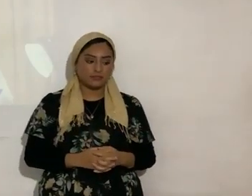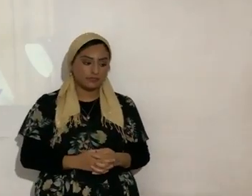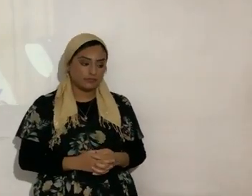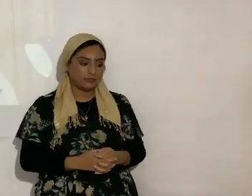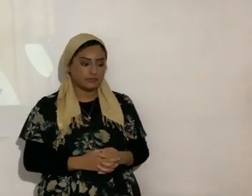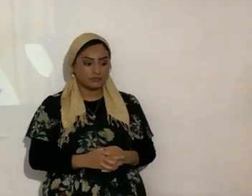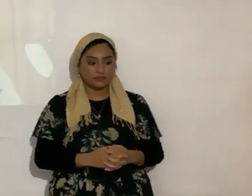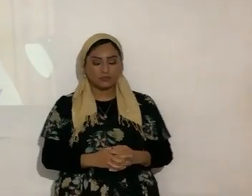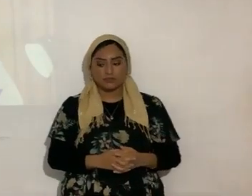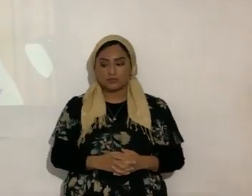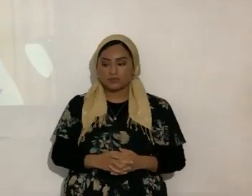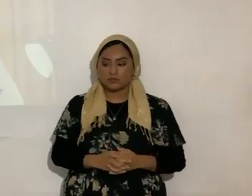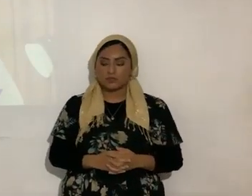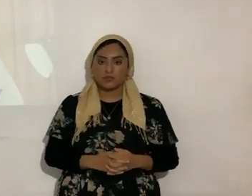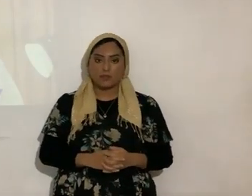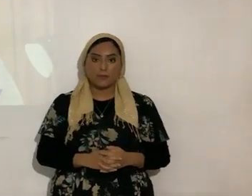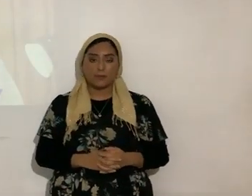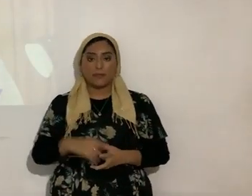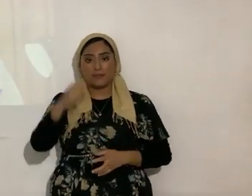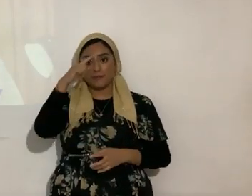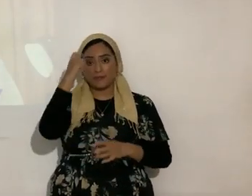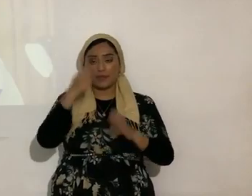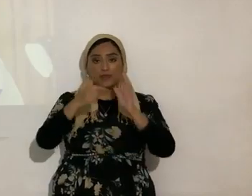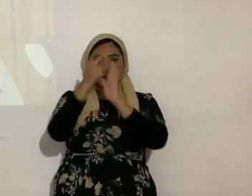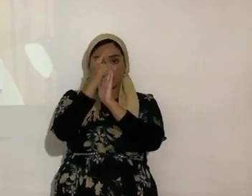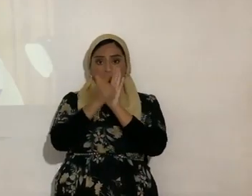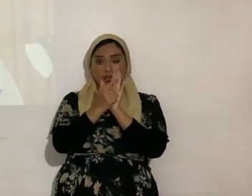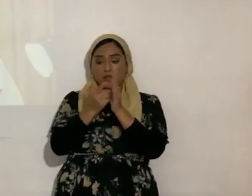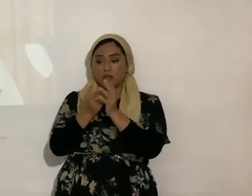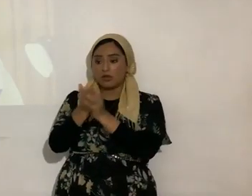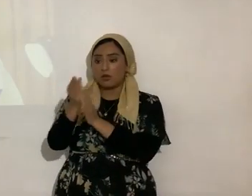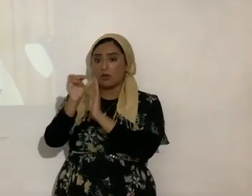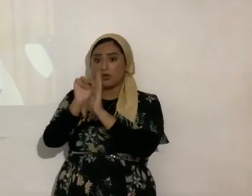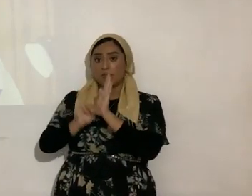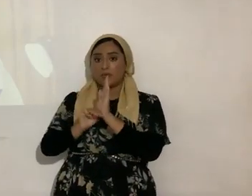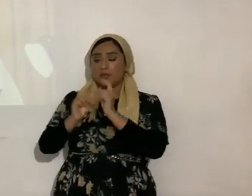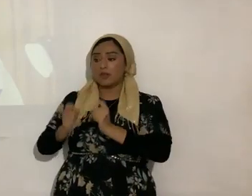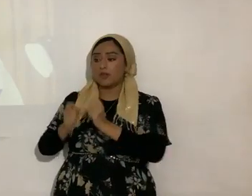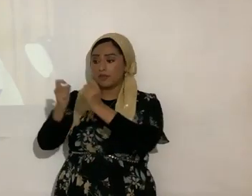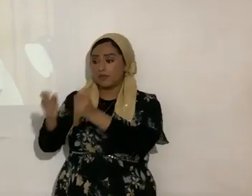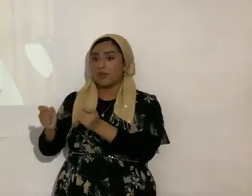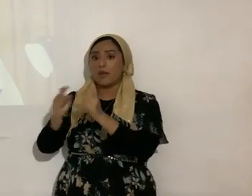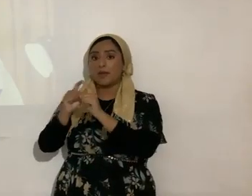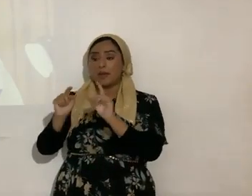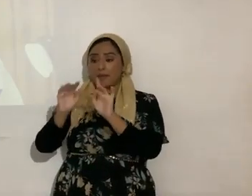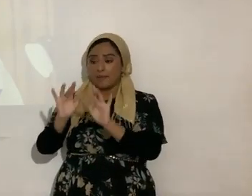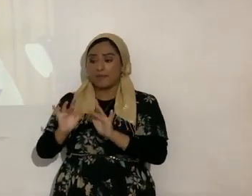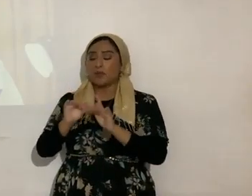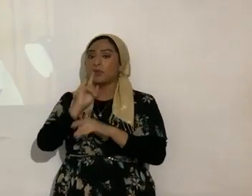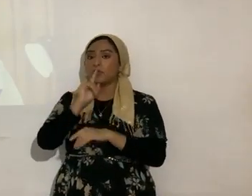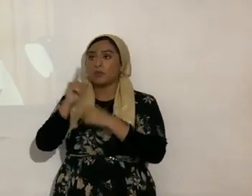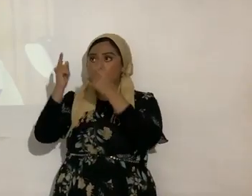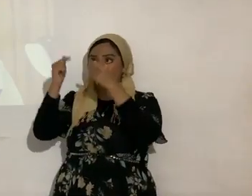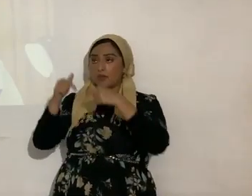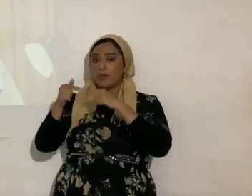tu Biblia pues la ley por medio de Moisés fue dada pero la gracia y la verdad vinieron por medio de Jesucristo.